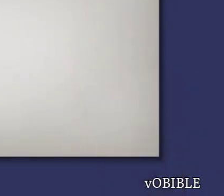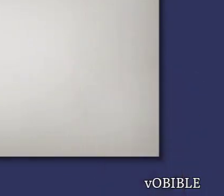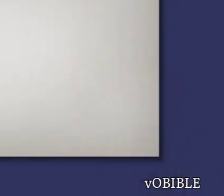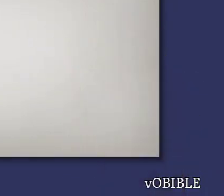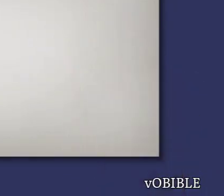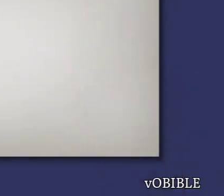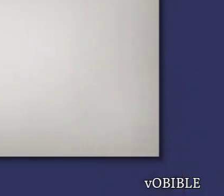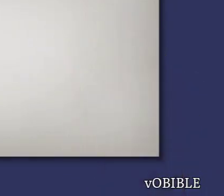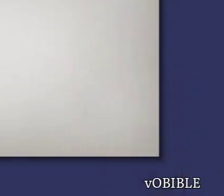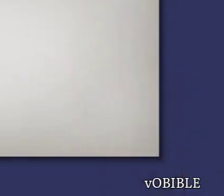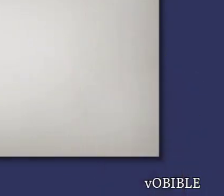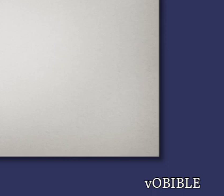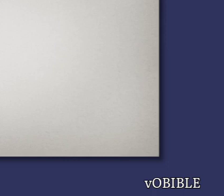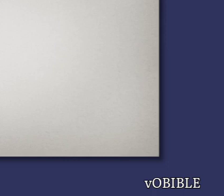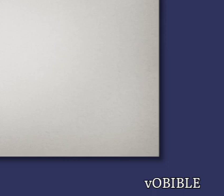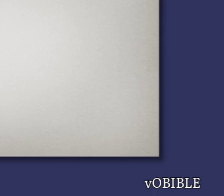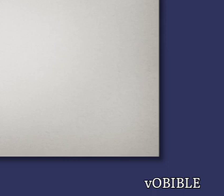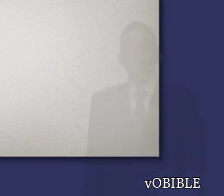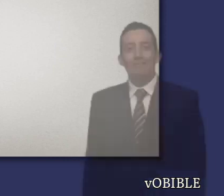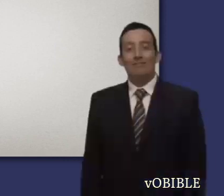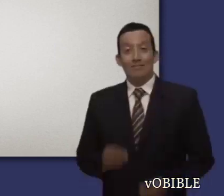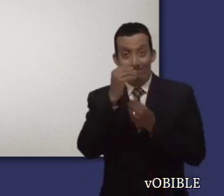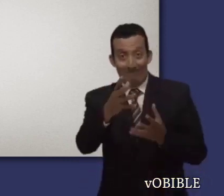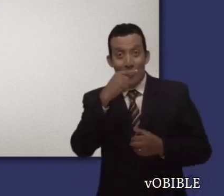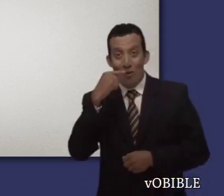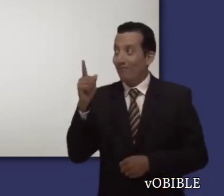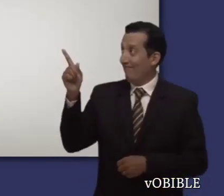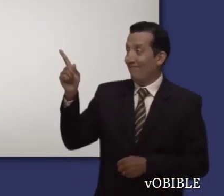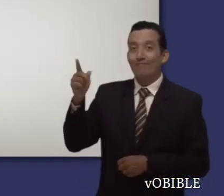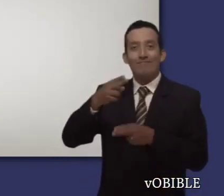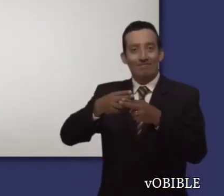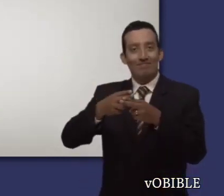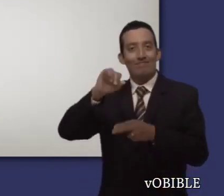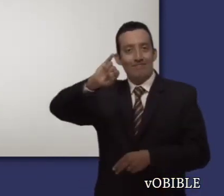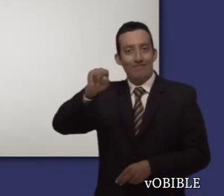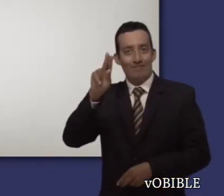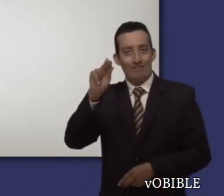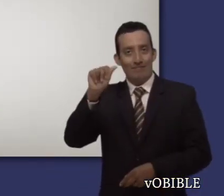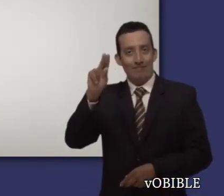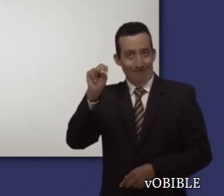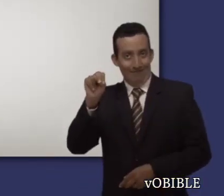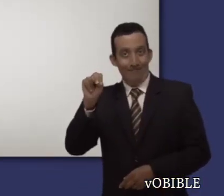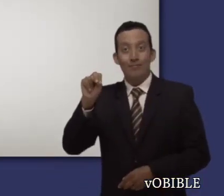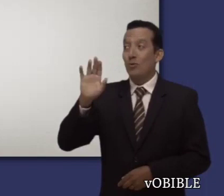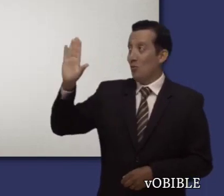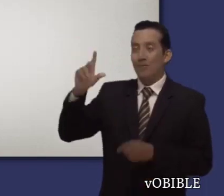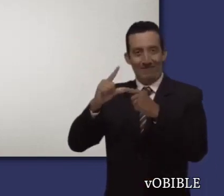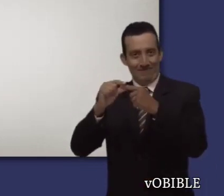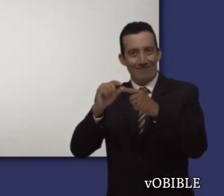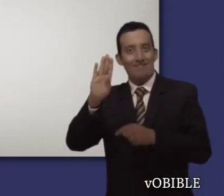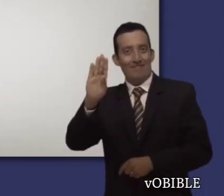¿Lo sabía? En Colosenses 4.10, Pablo menciona a Marcos, el primo de Bernabé. Marcos,